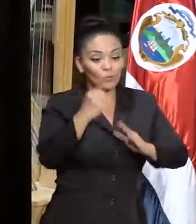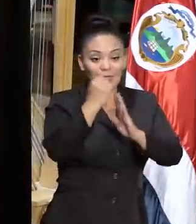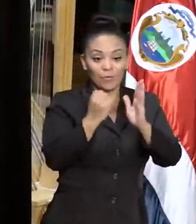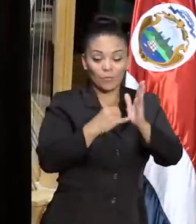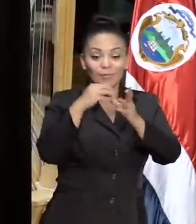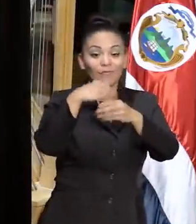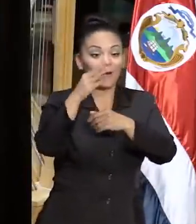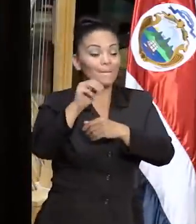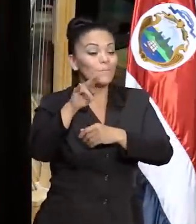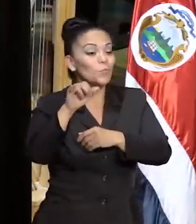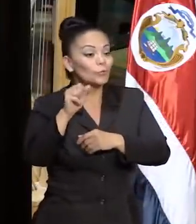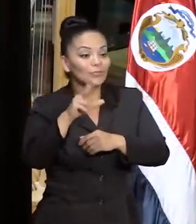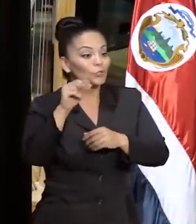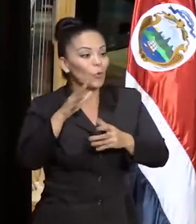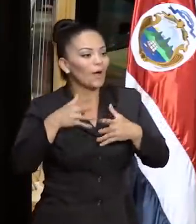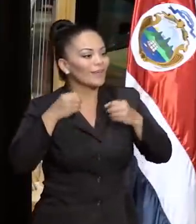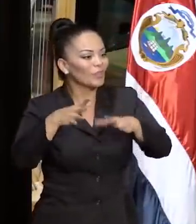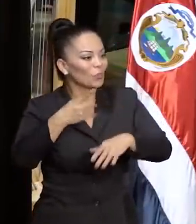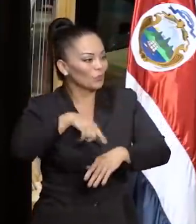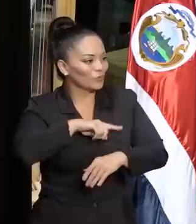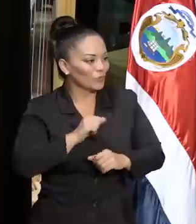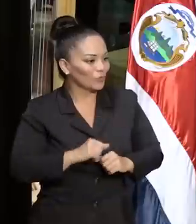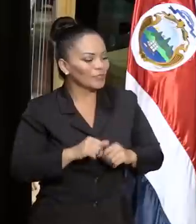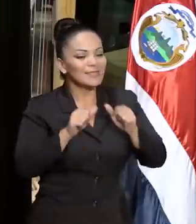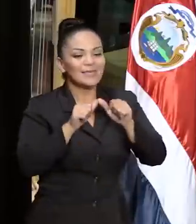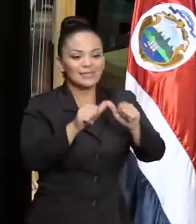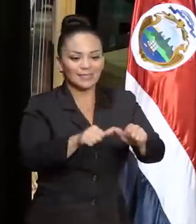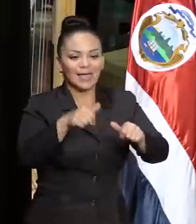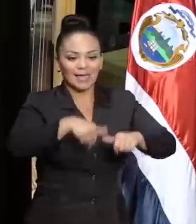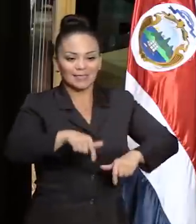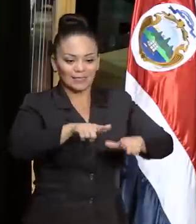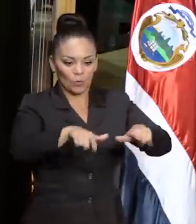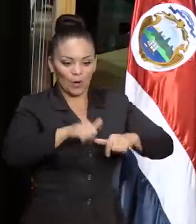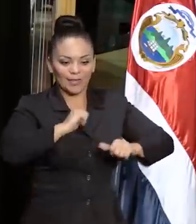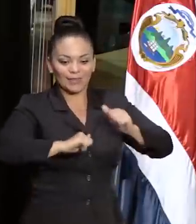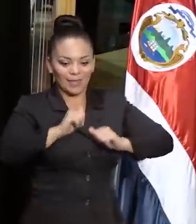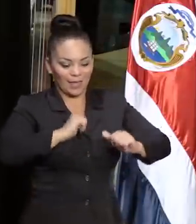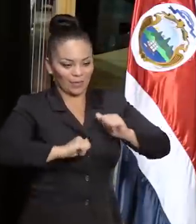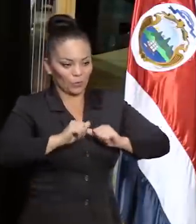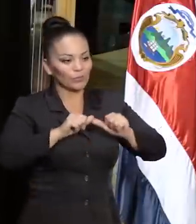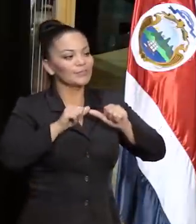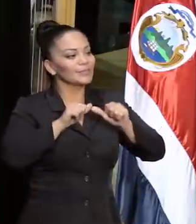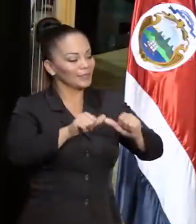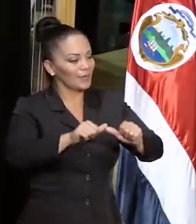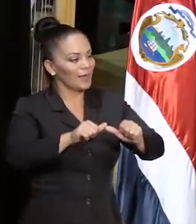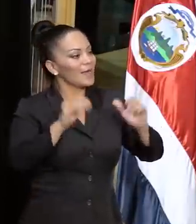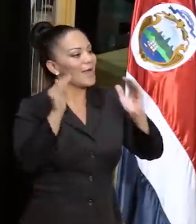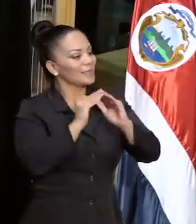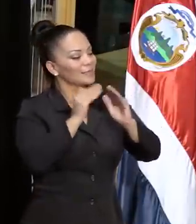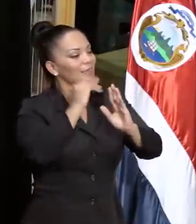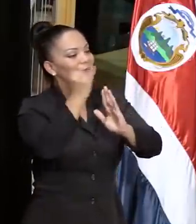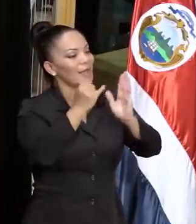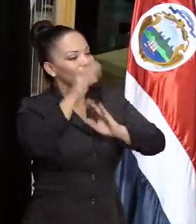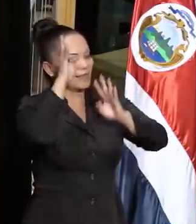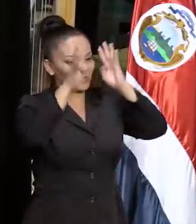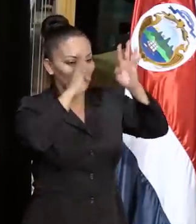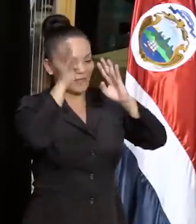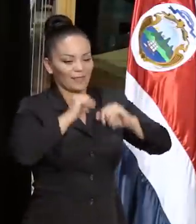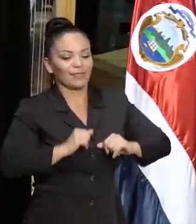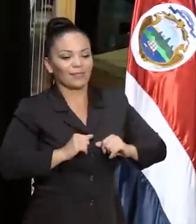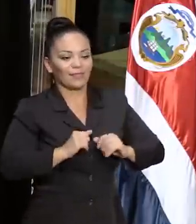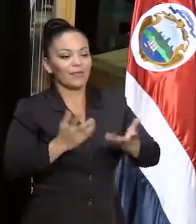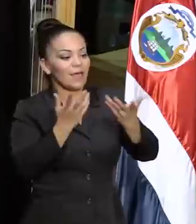afuera no nos abandonen y que siga este teatro siendo casa de la creatividad y